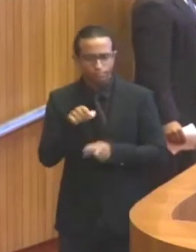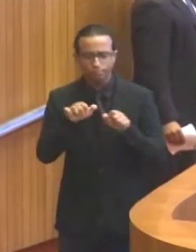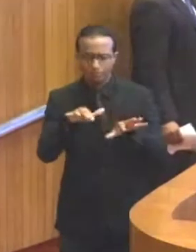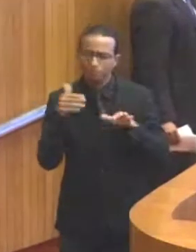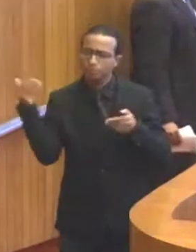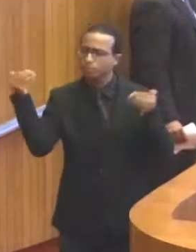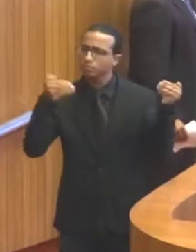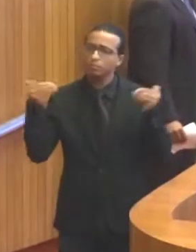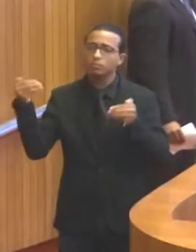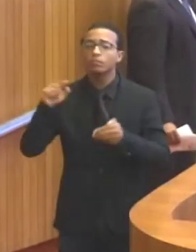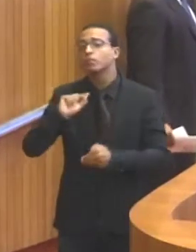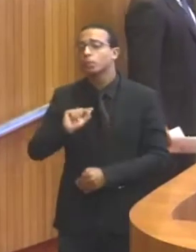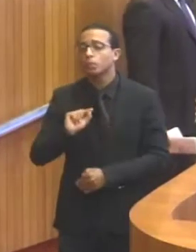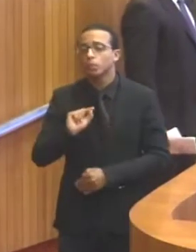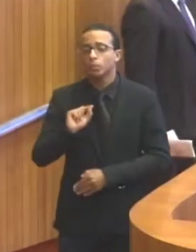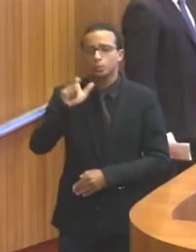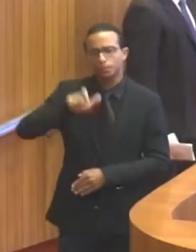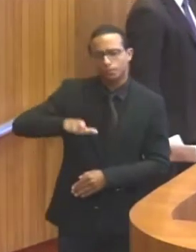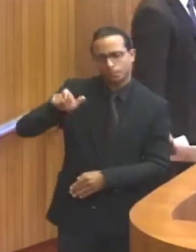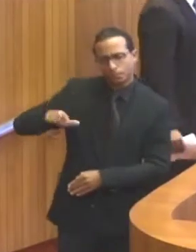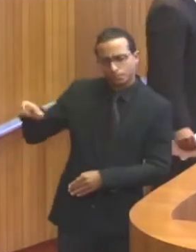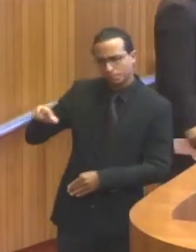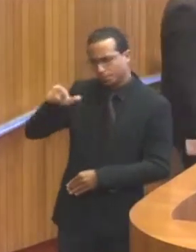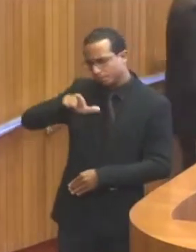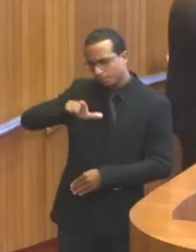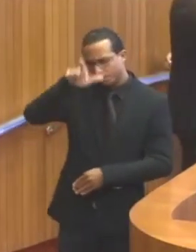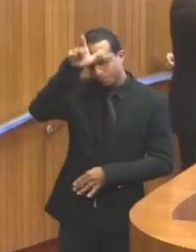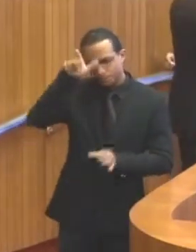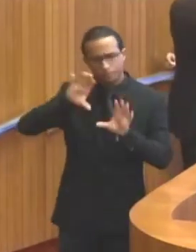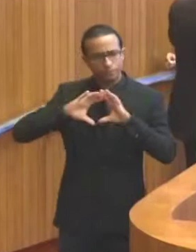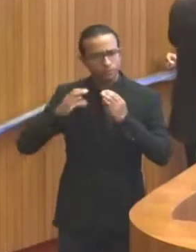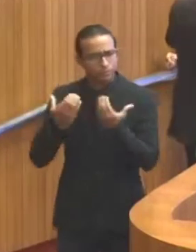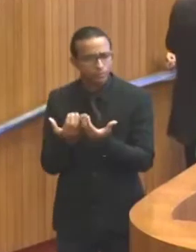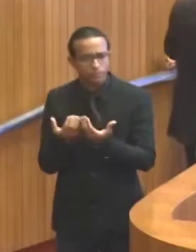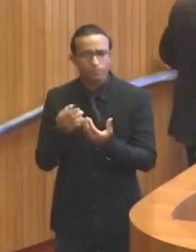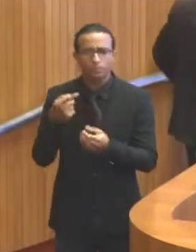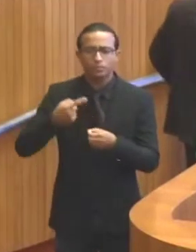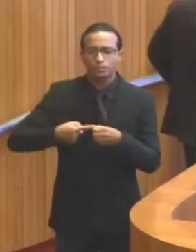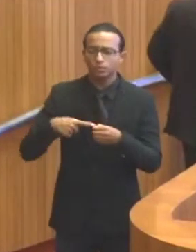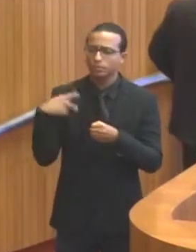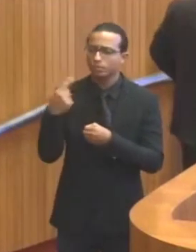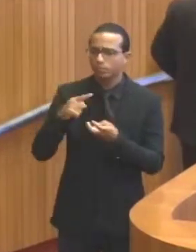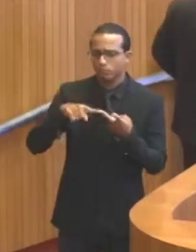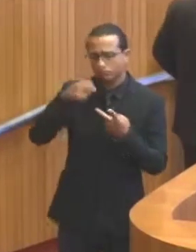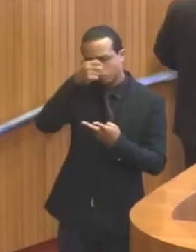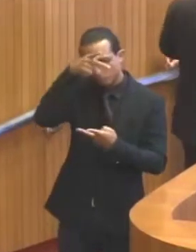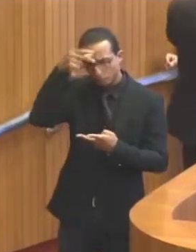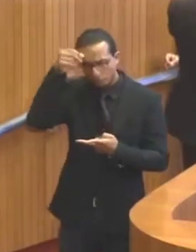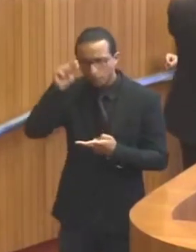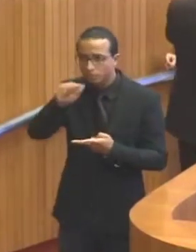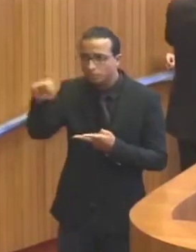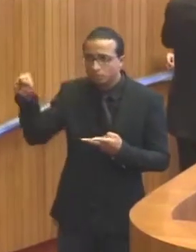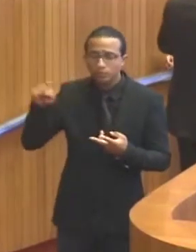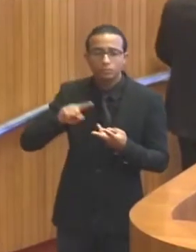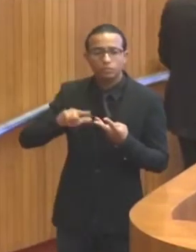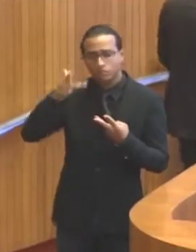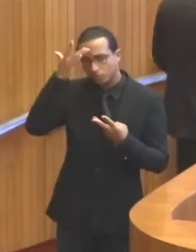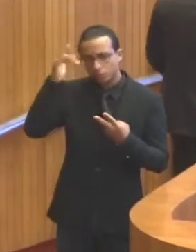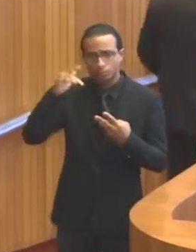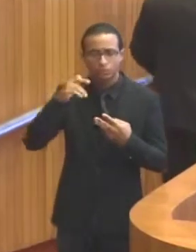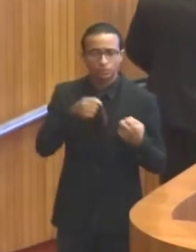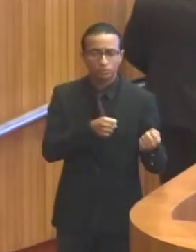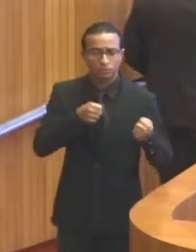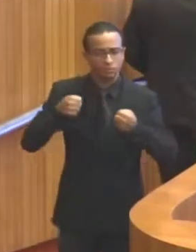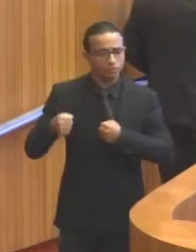presença de várias lideranças comunitárias do município, prefeitos, autoridades